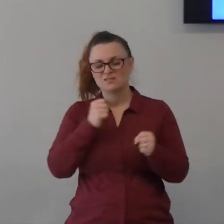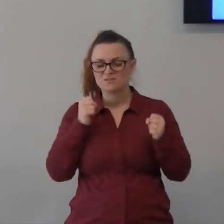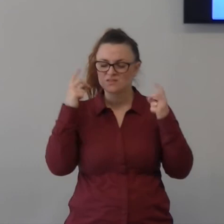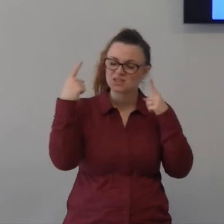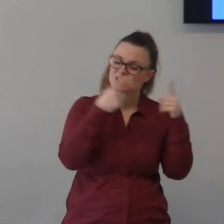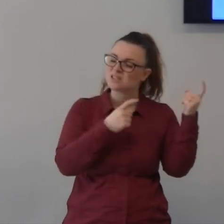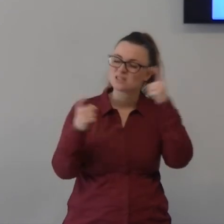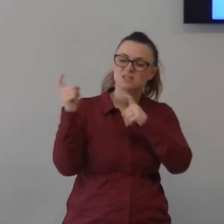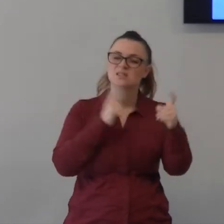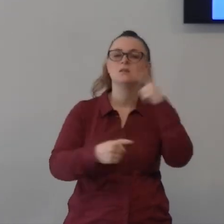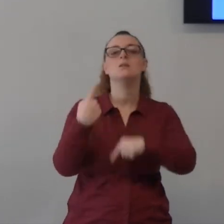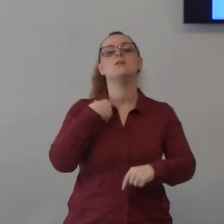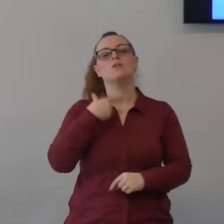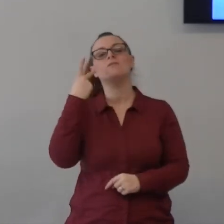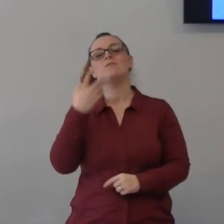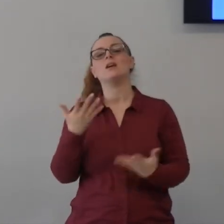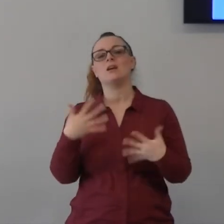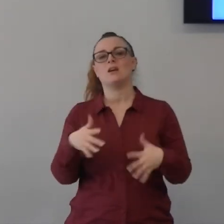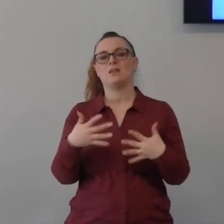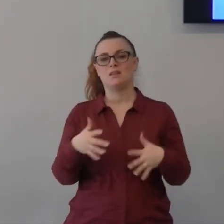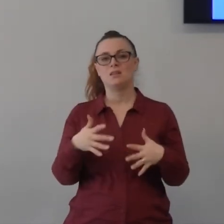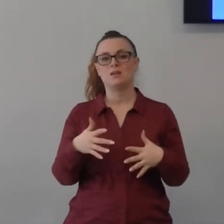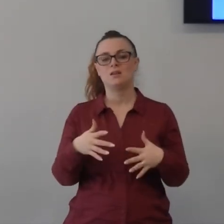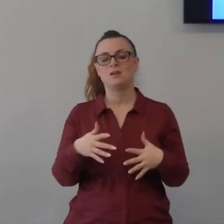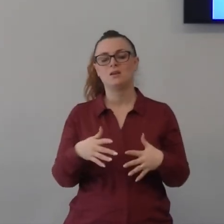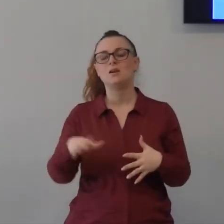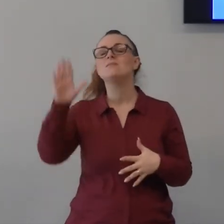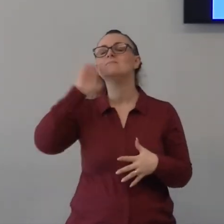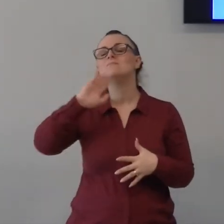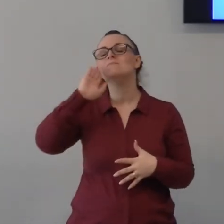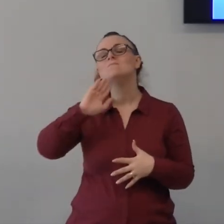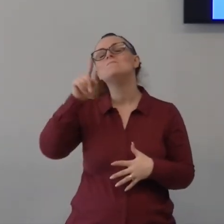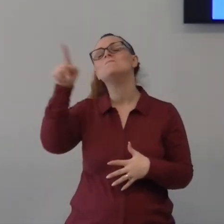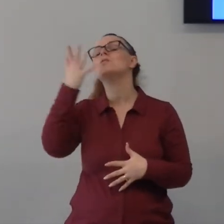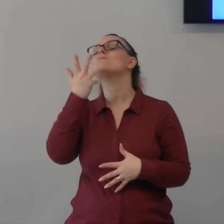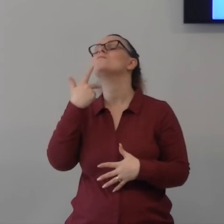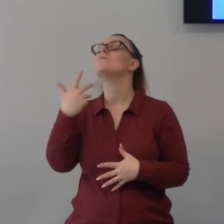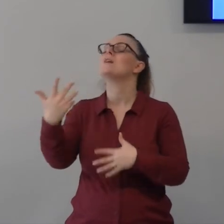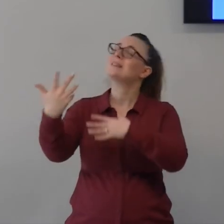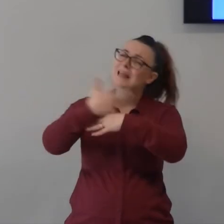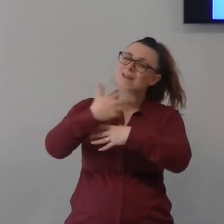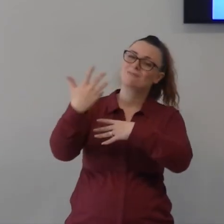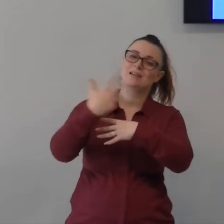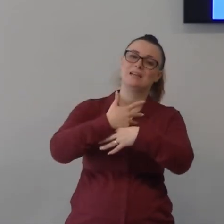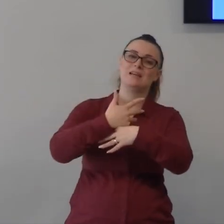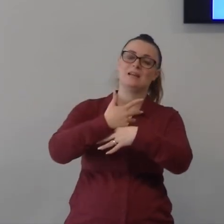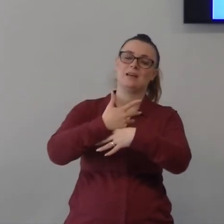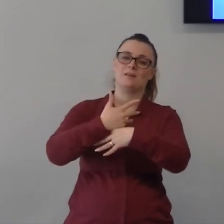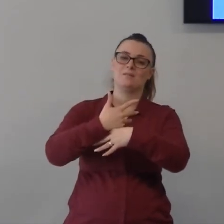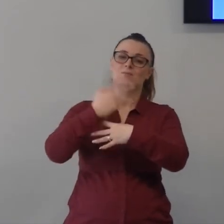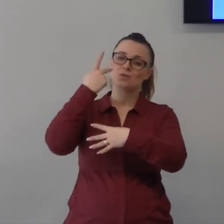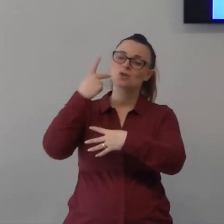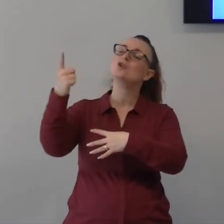so che tu sei interessato e tu vuoi agire tu vuoi avanzare verso di me